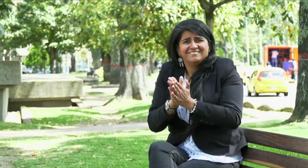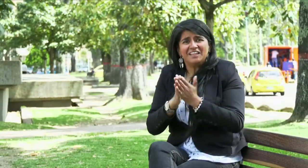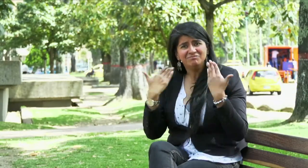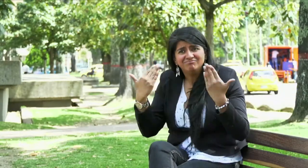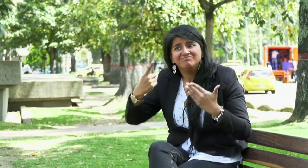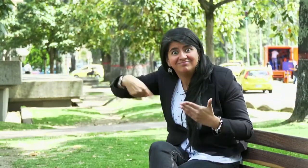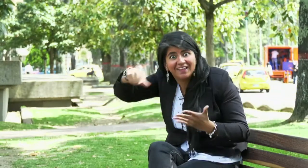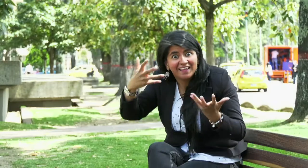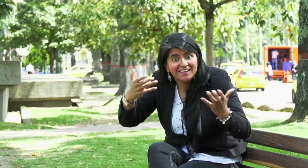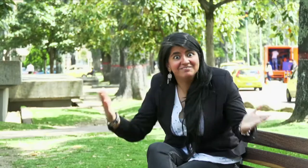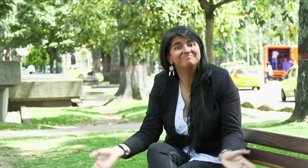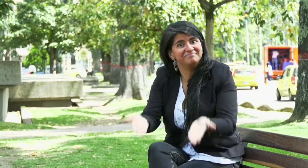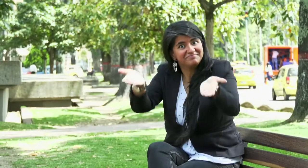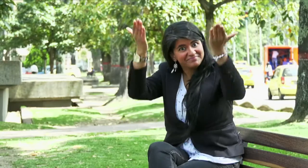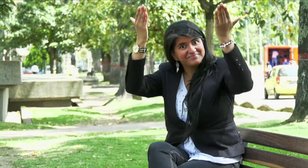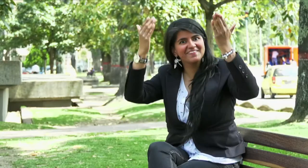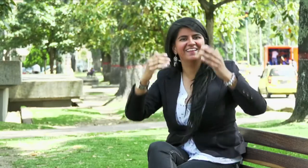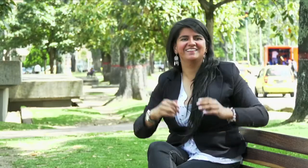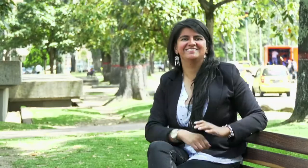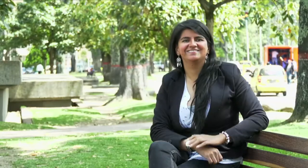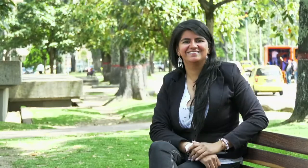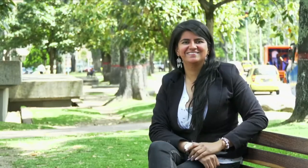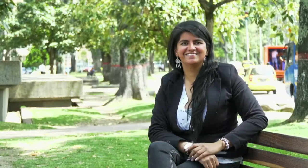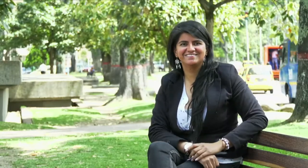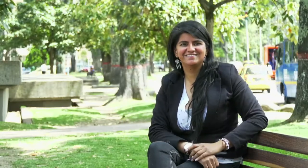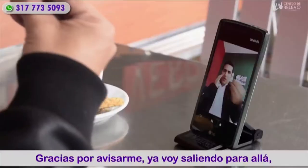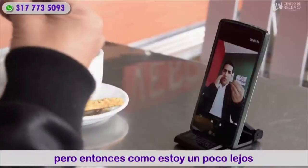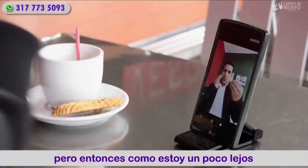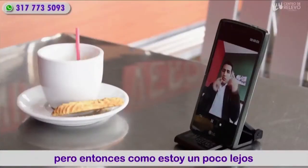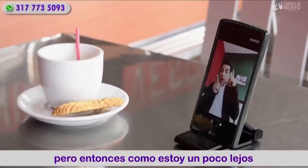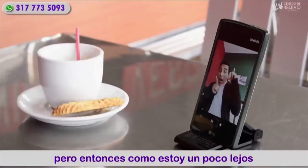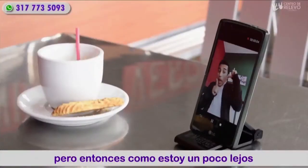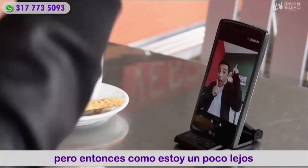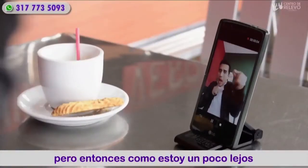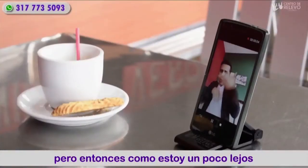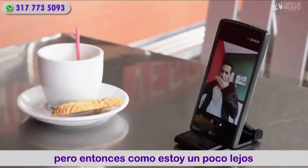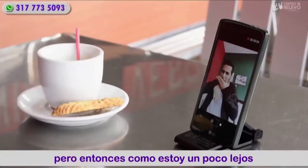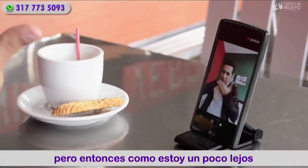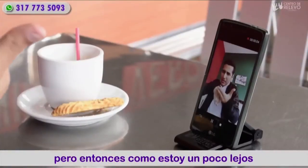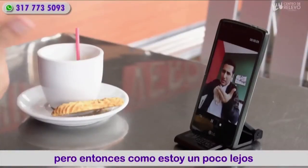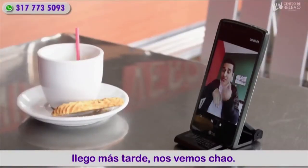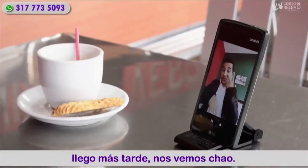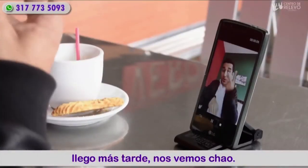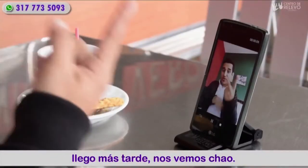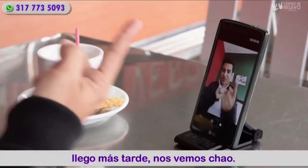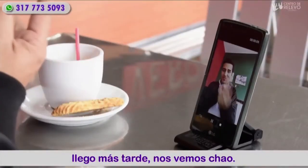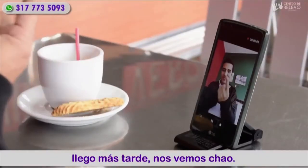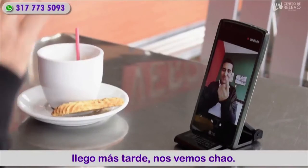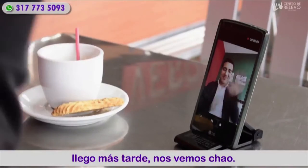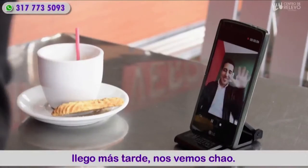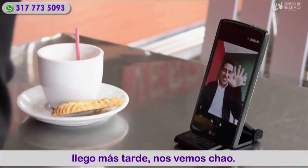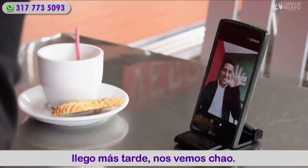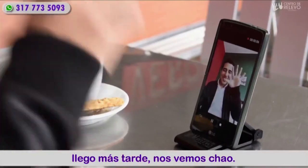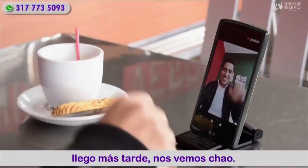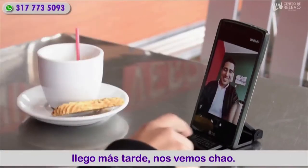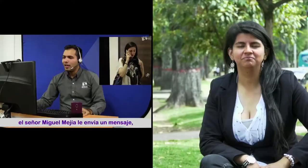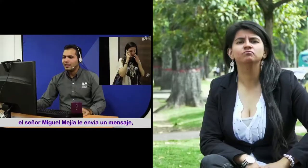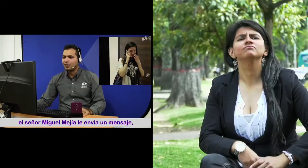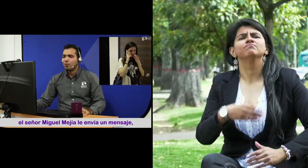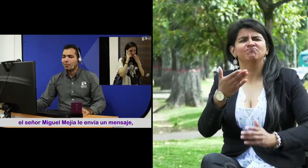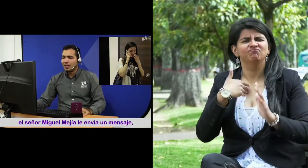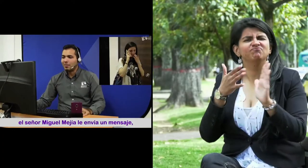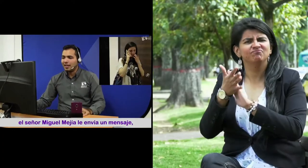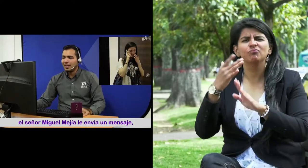parece un servicio bastante positivo y me emociona mucho hacer uso de esto. Invito a todas las personas a que hagan uso de este nuevo servicio de Centro de Relevo.